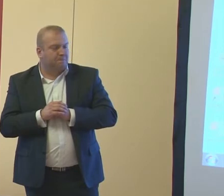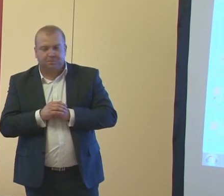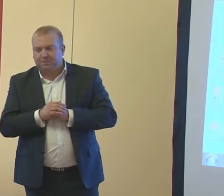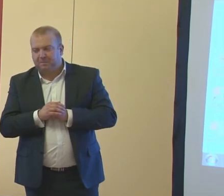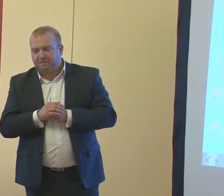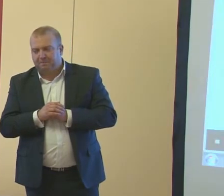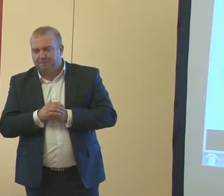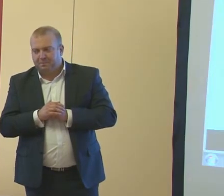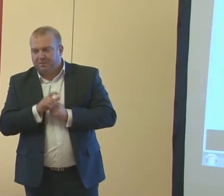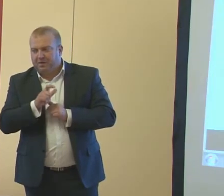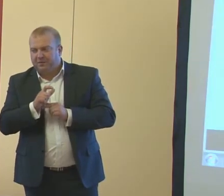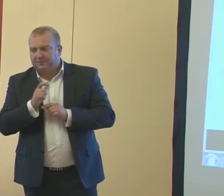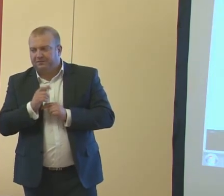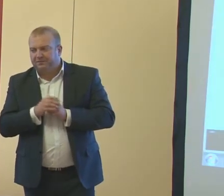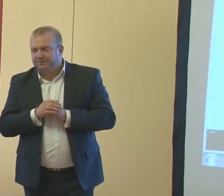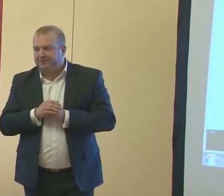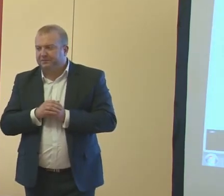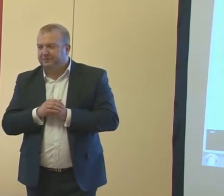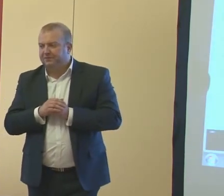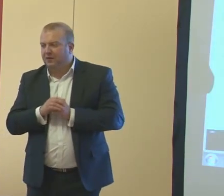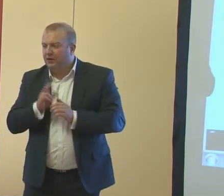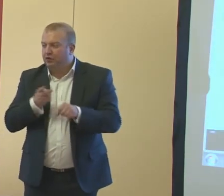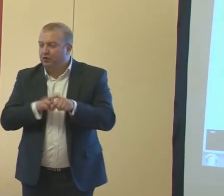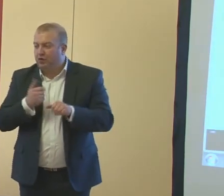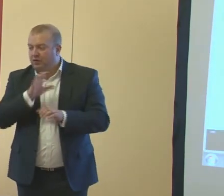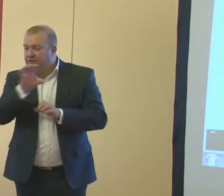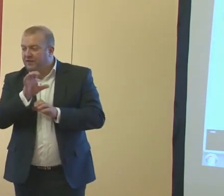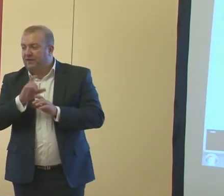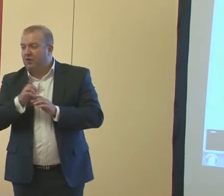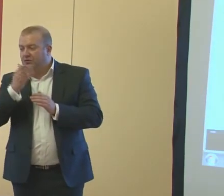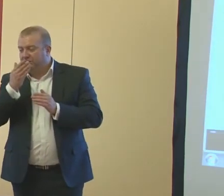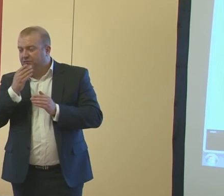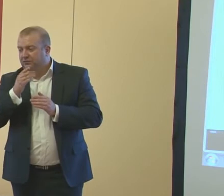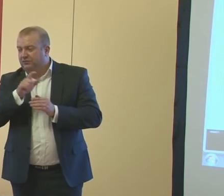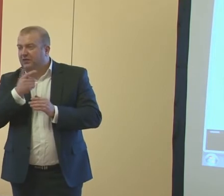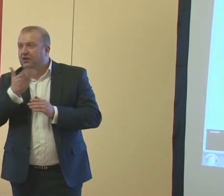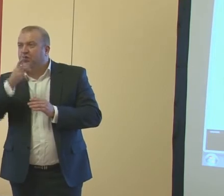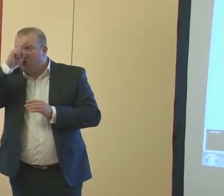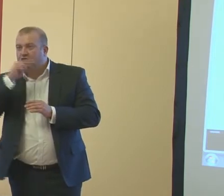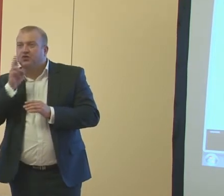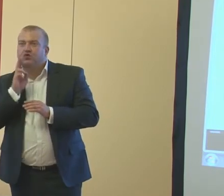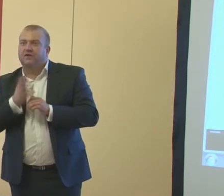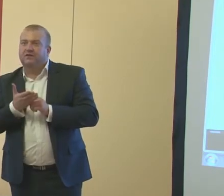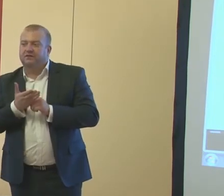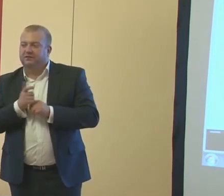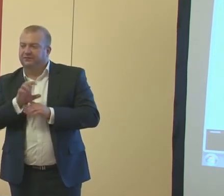Specjalnego Ośrodka Szkolno-Wychowawczego, którą obserwowało, hospitowało kilku rodziców,